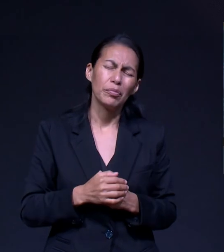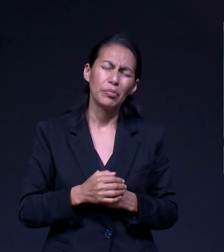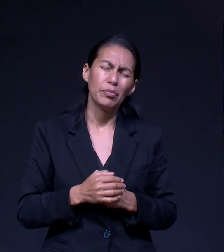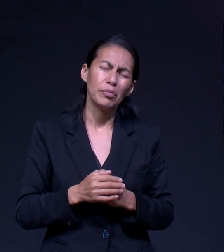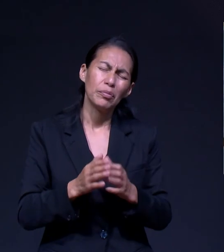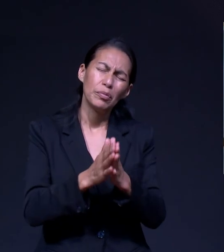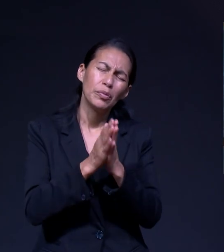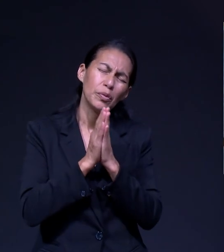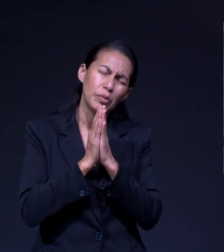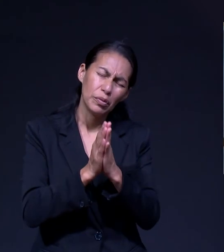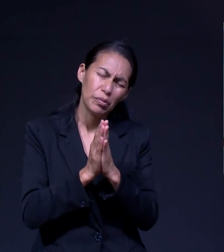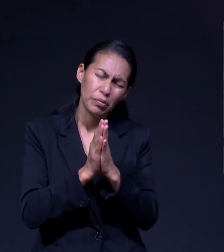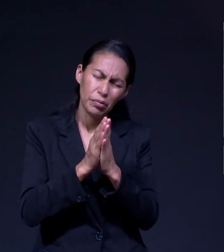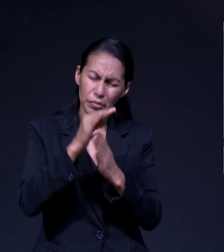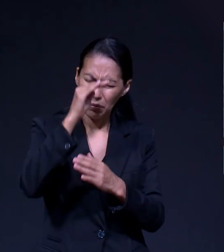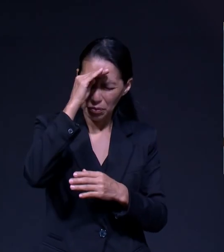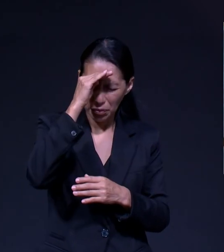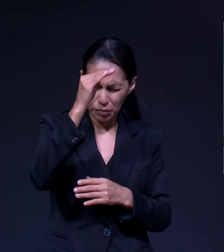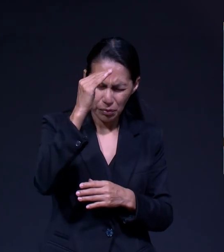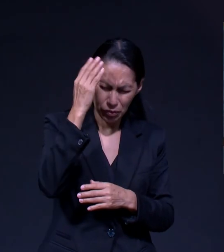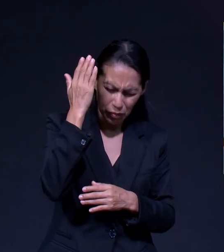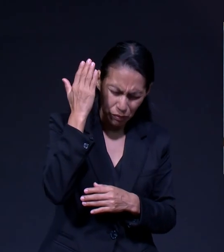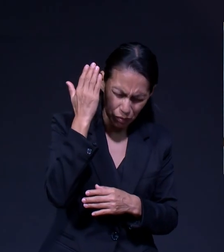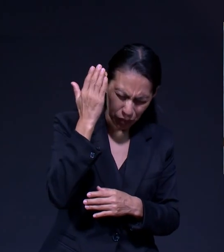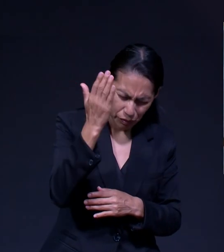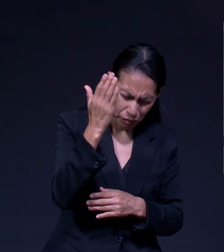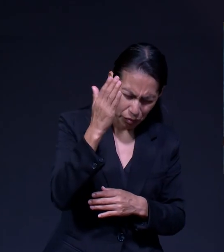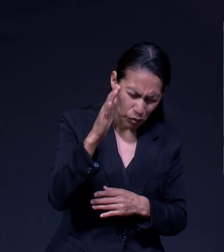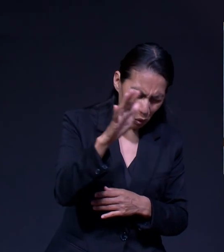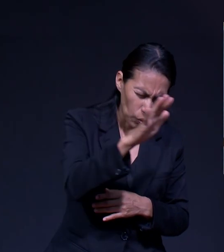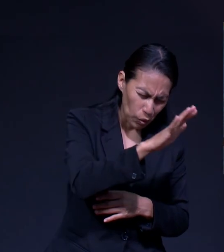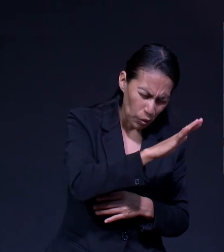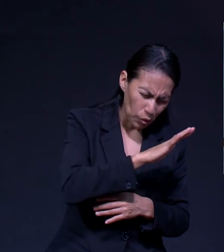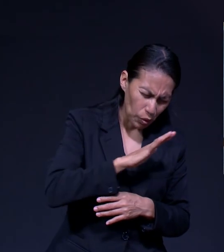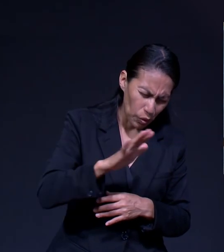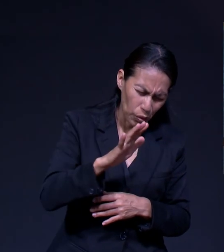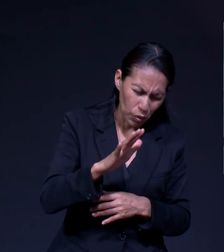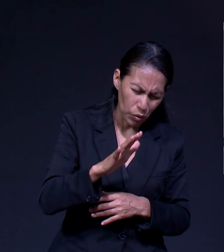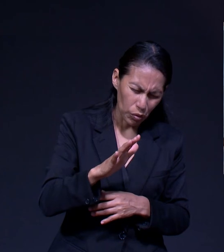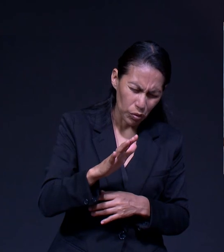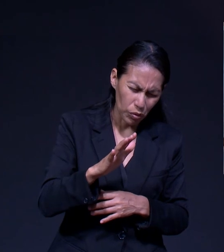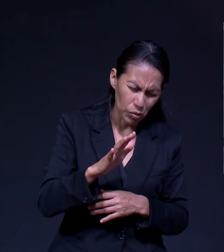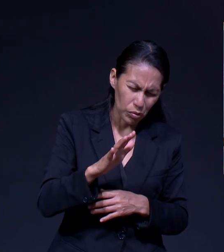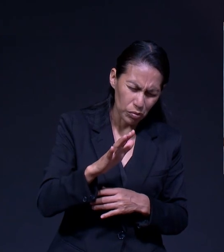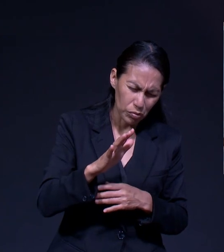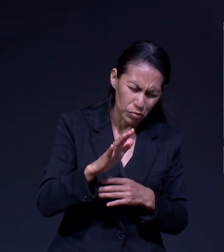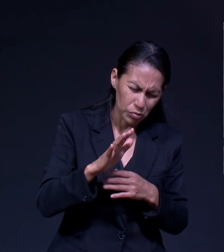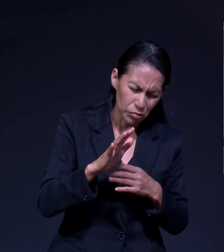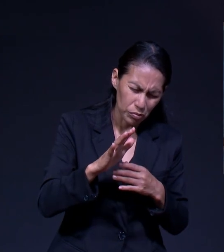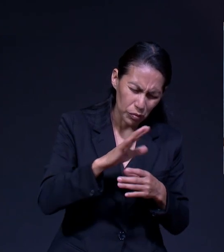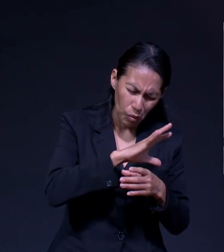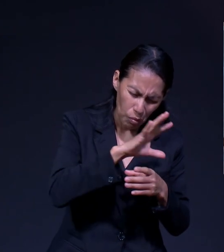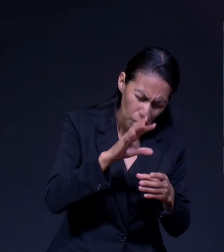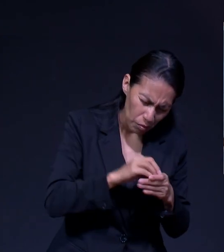Señor, lo que te pedimos es que todo redunde para tu gloria y honor, que nos